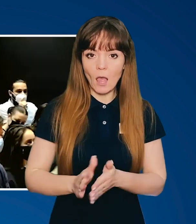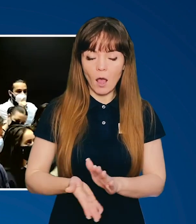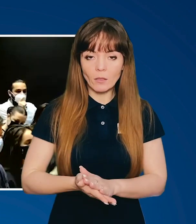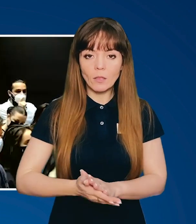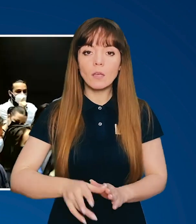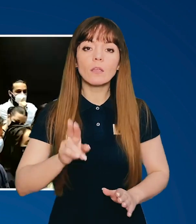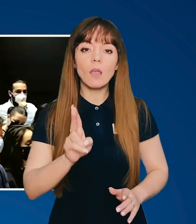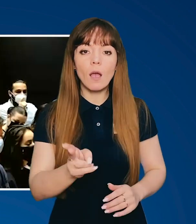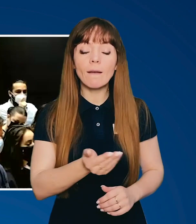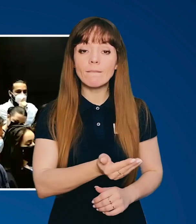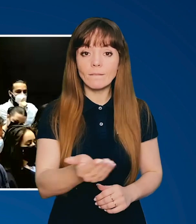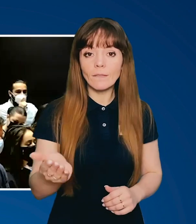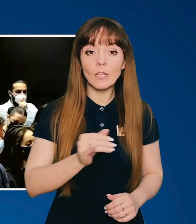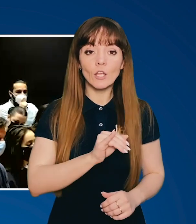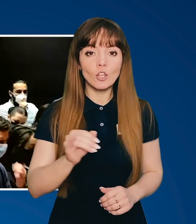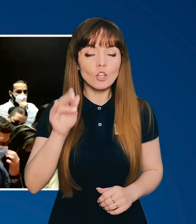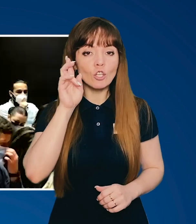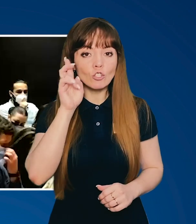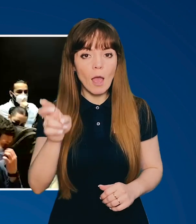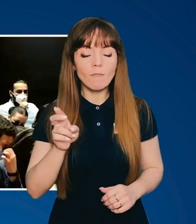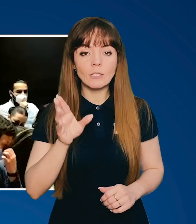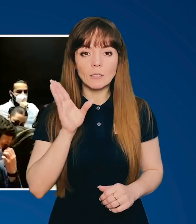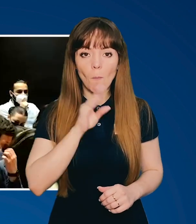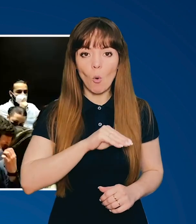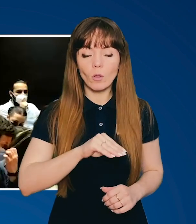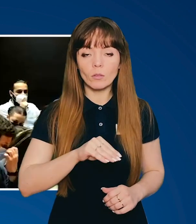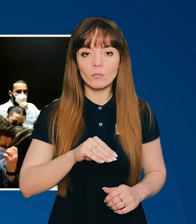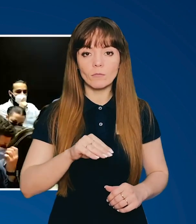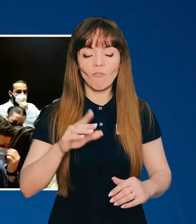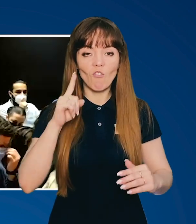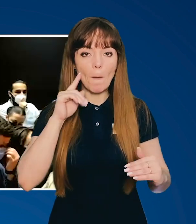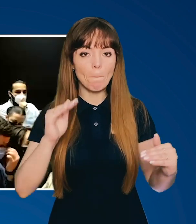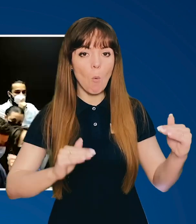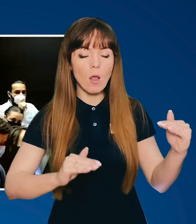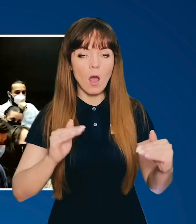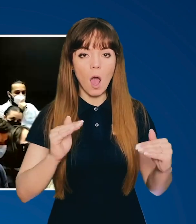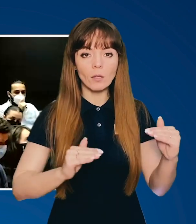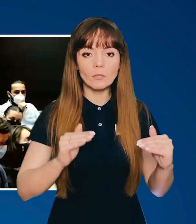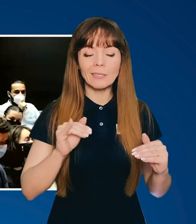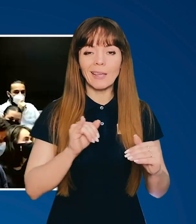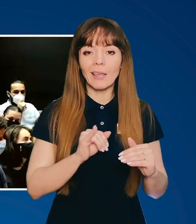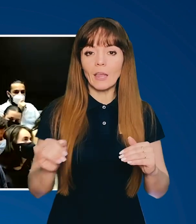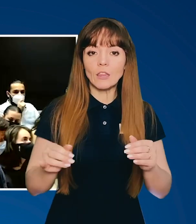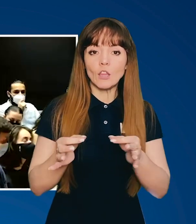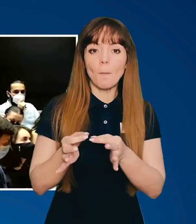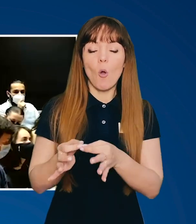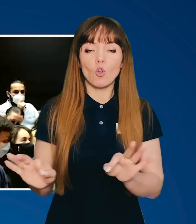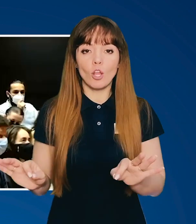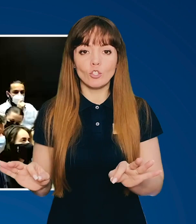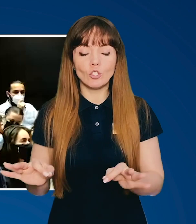Як ви і держава могли в балансі тримати і демократичні